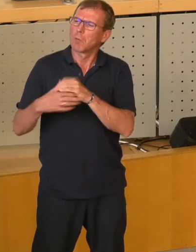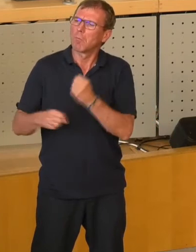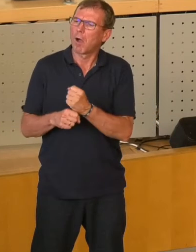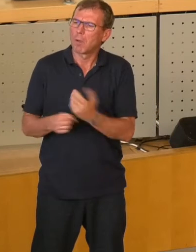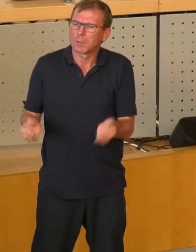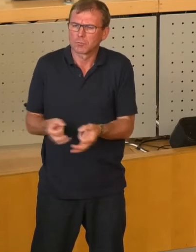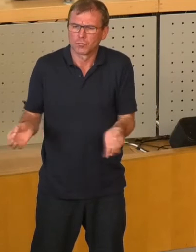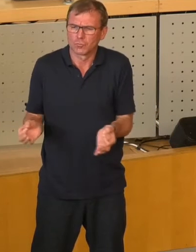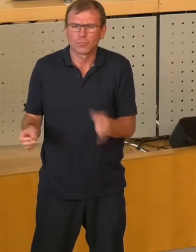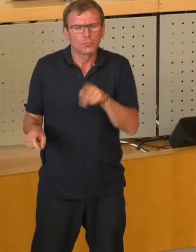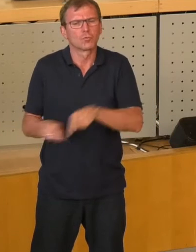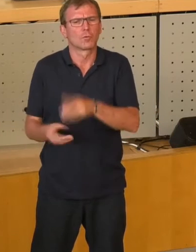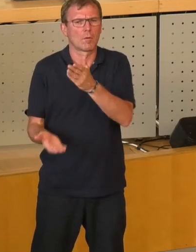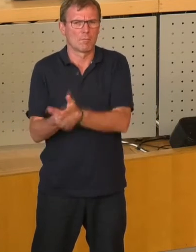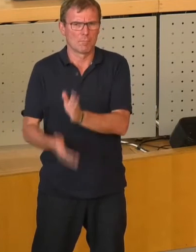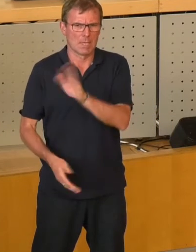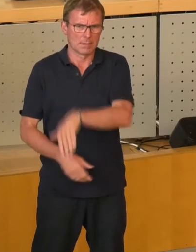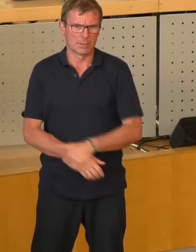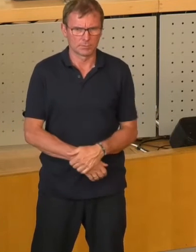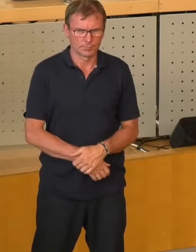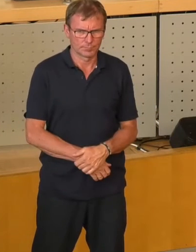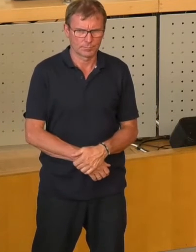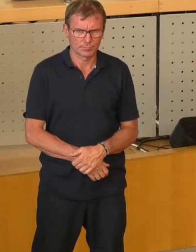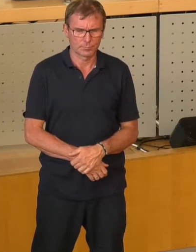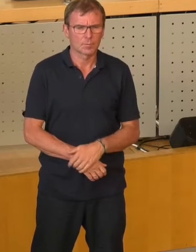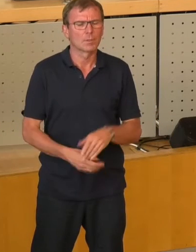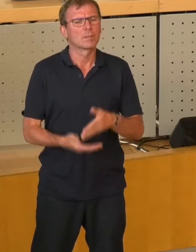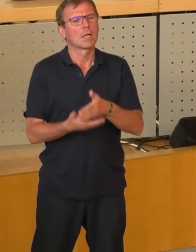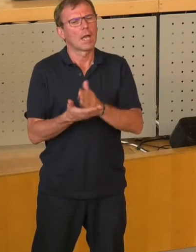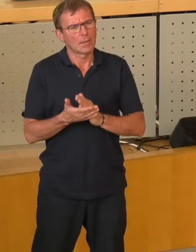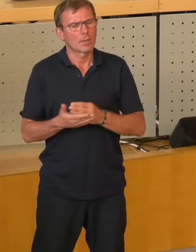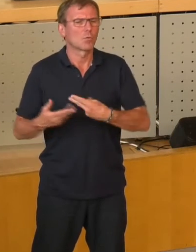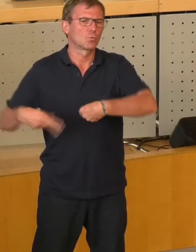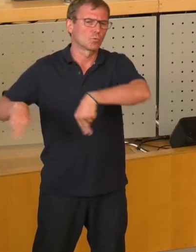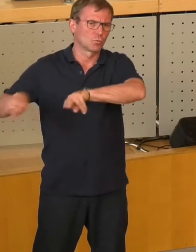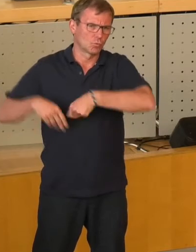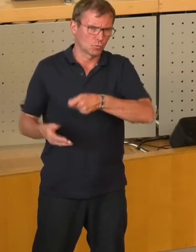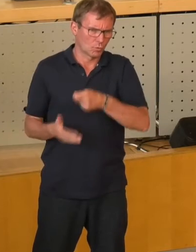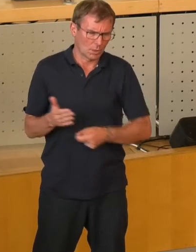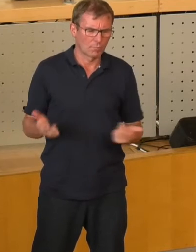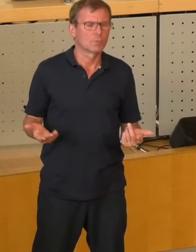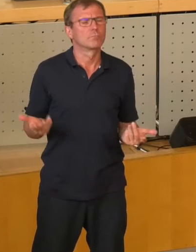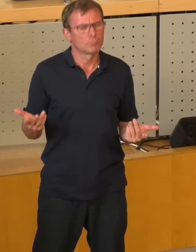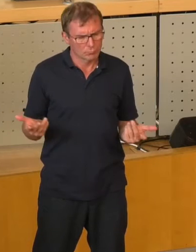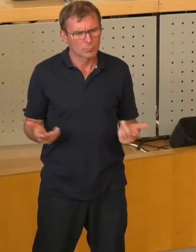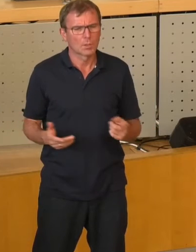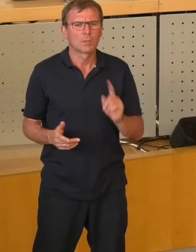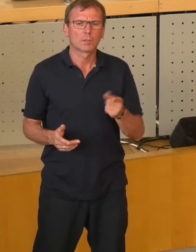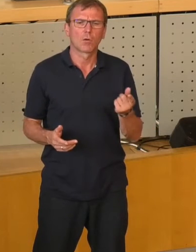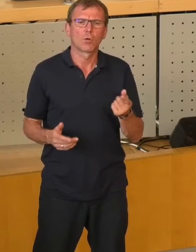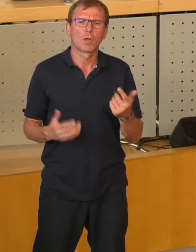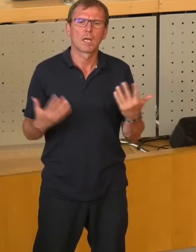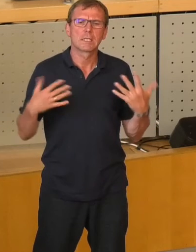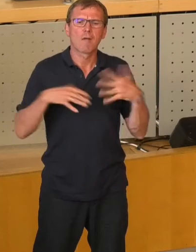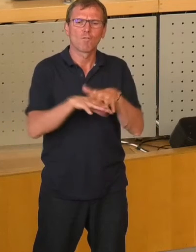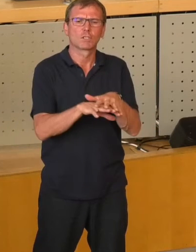zu beenden und die Anteile zurückzukaufen. Das macht auch die beabsichtigte Fusion